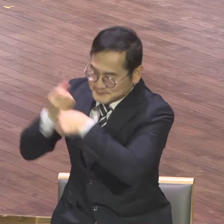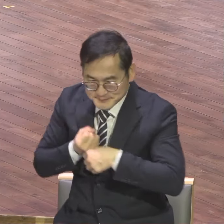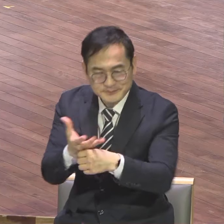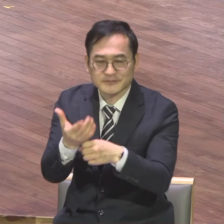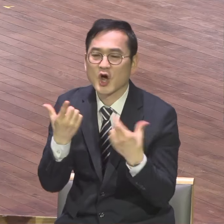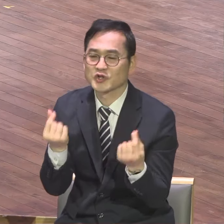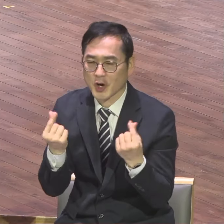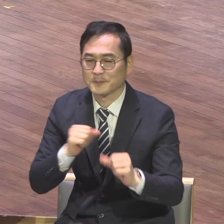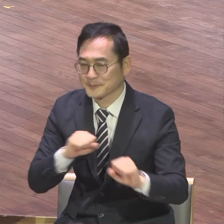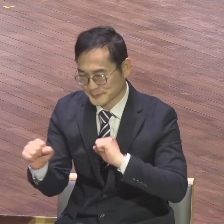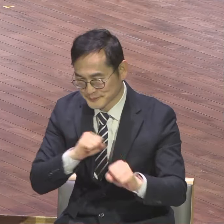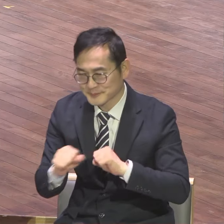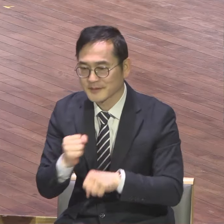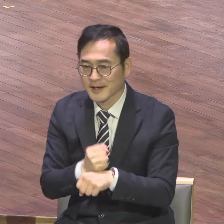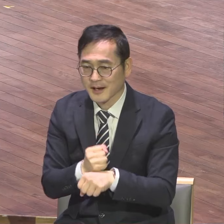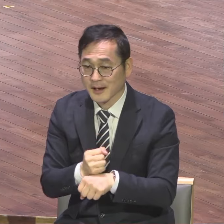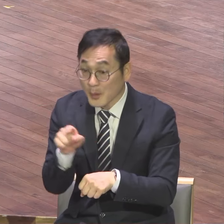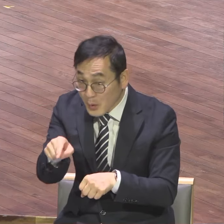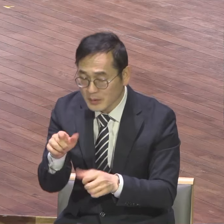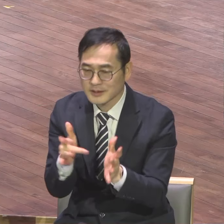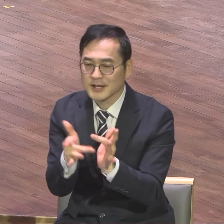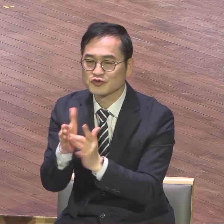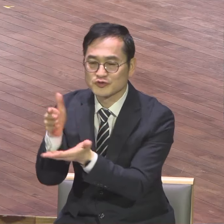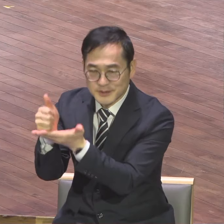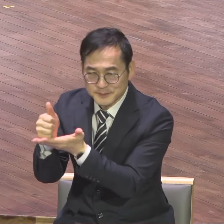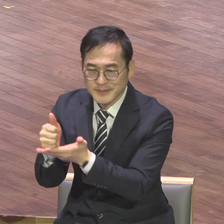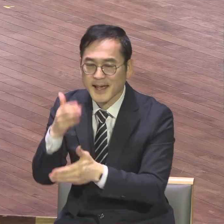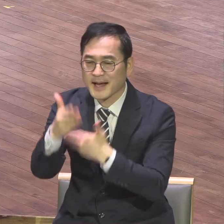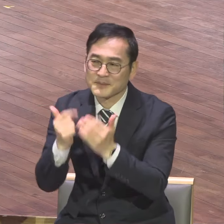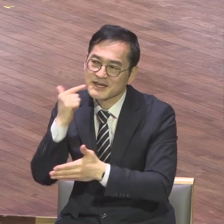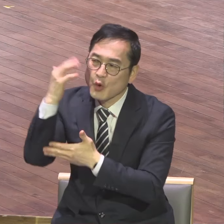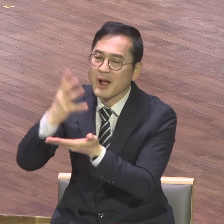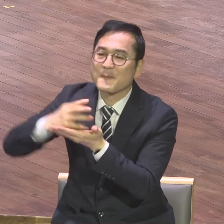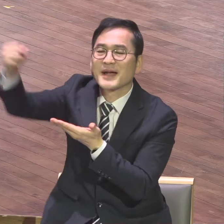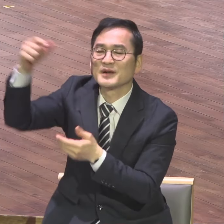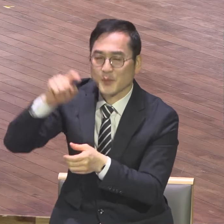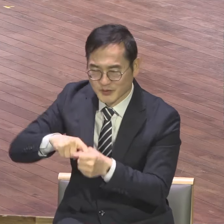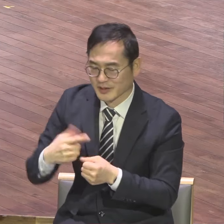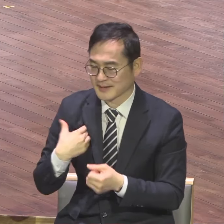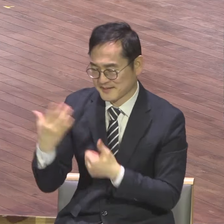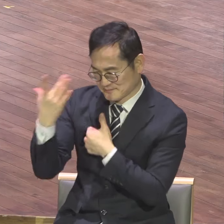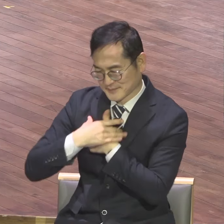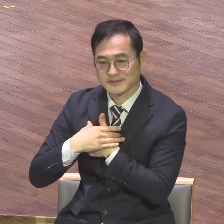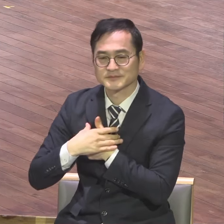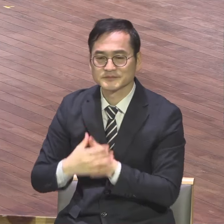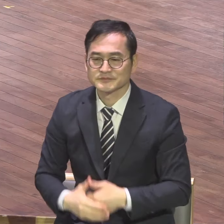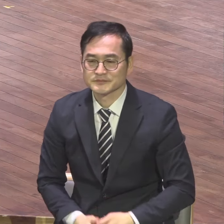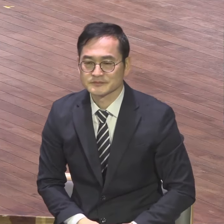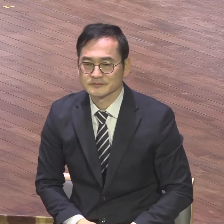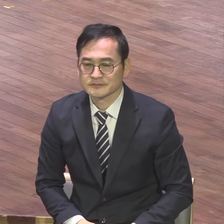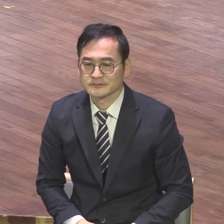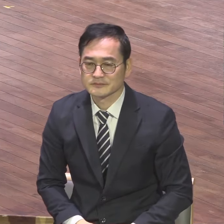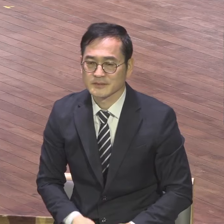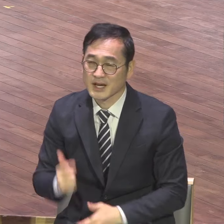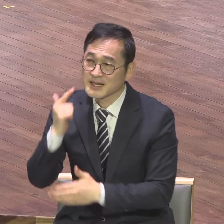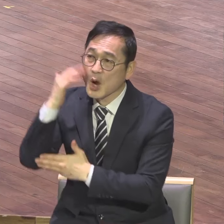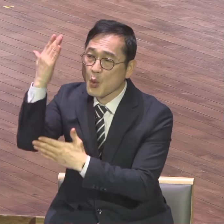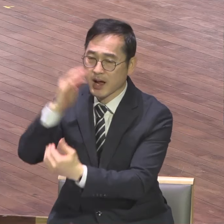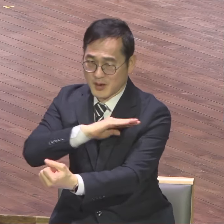거시토로 말하며 하나님이 영광을 받으시게 하려 하미니 그에게 영광과 권능이 세세에 무궁하도록 있느니라.